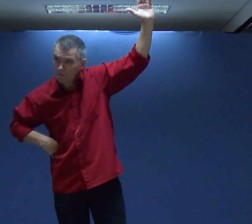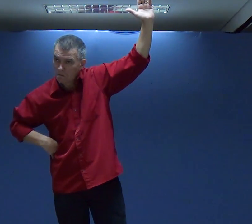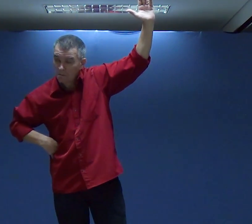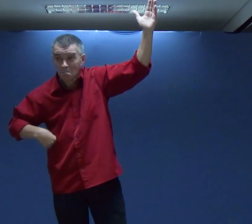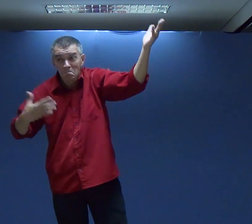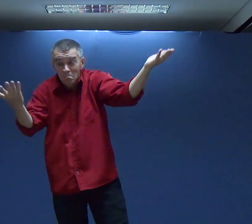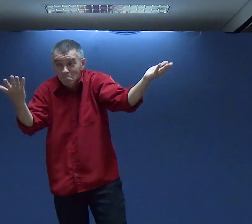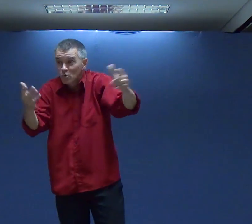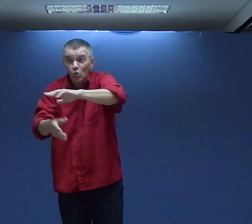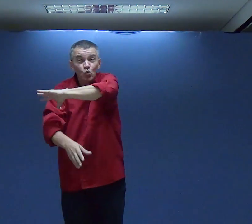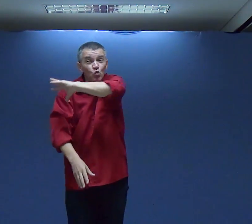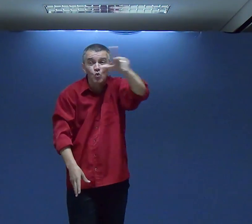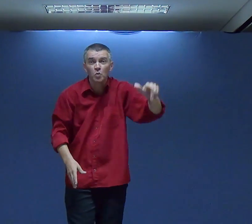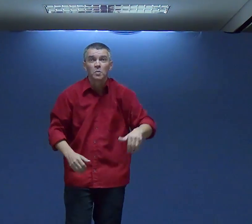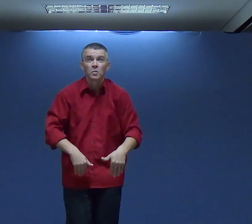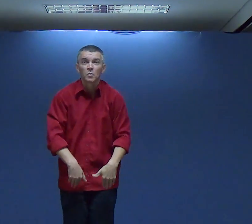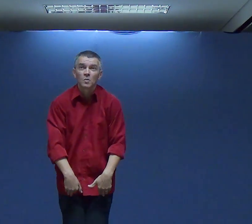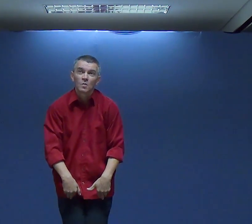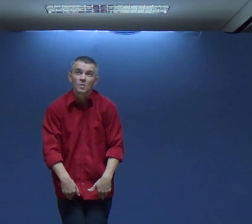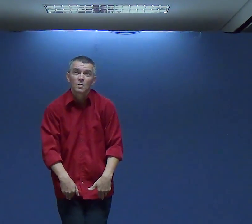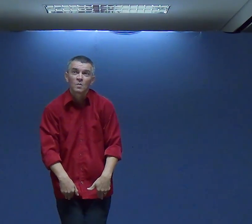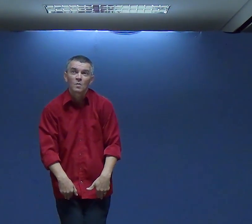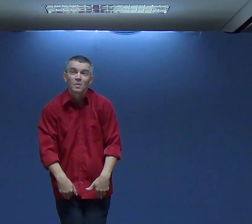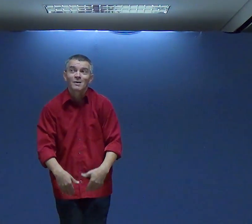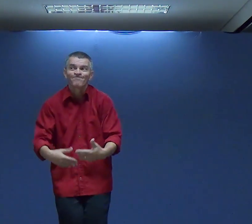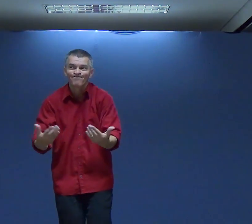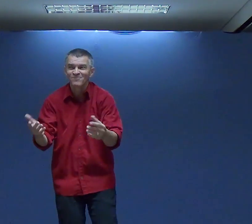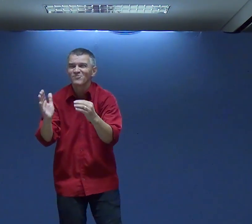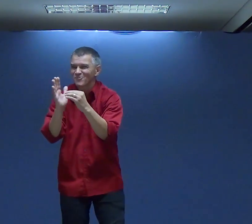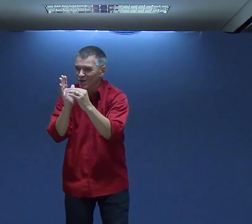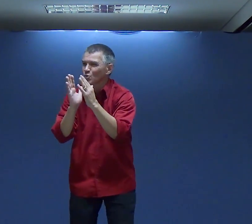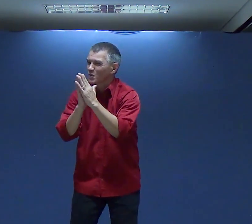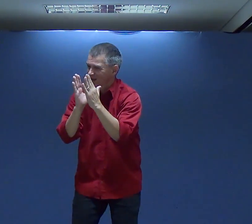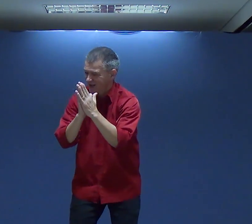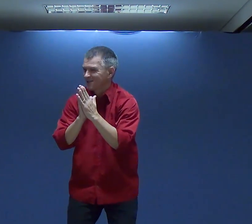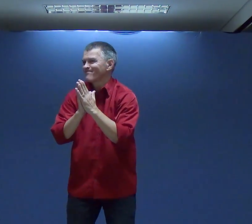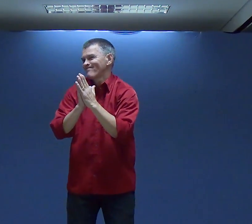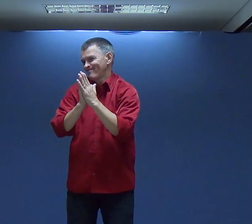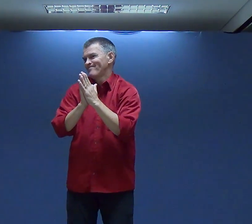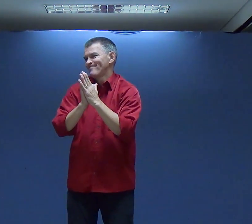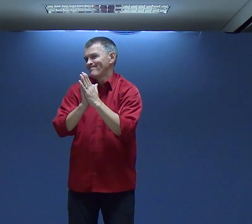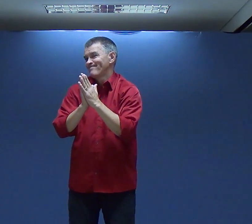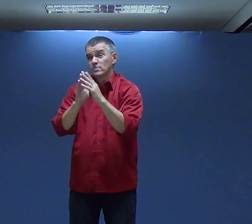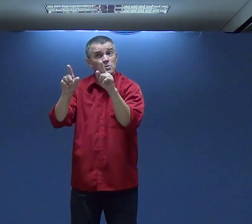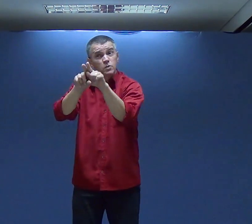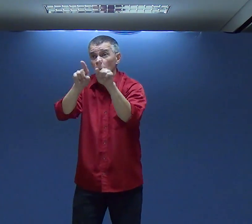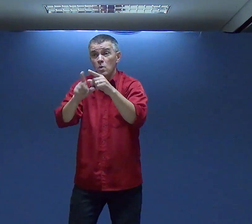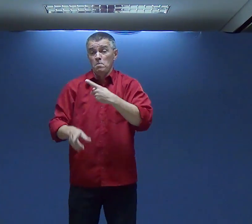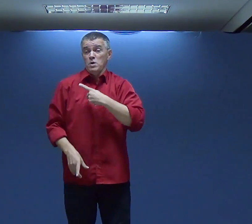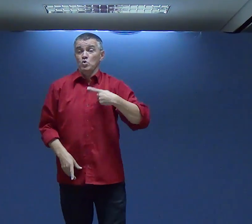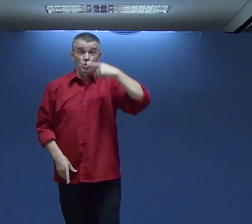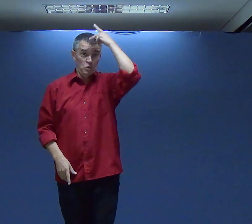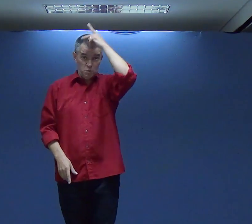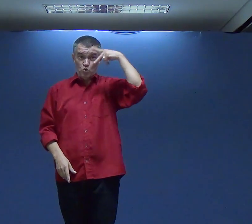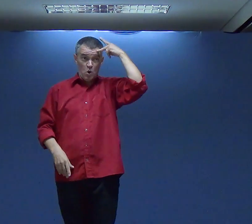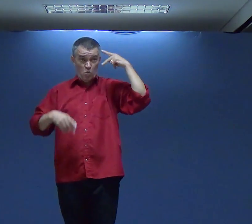Olha Todo mundo Fica aí Paradinho Mas por que? Porque talvez Falta